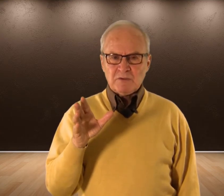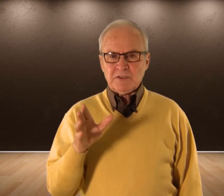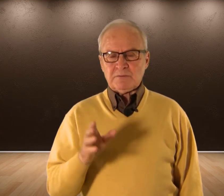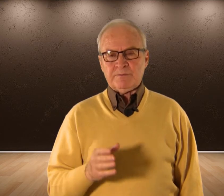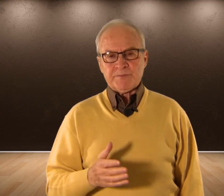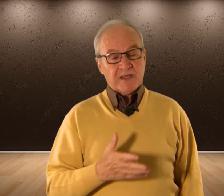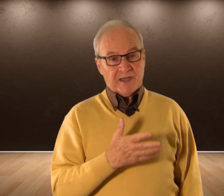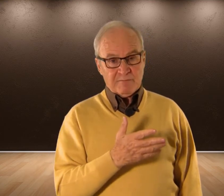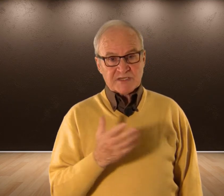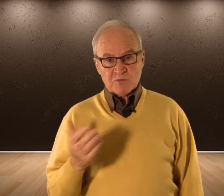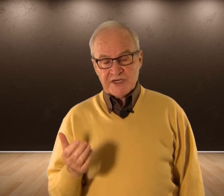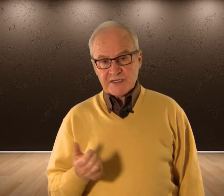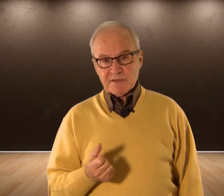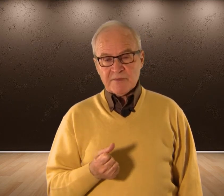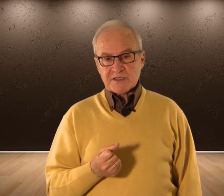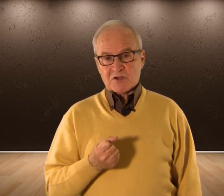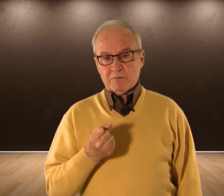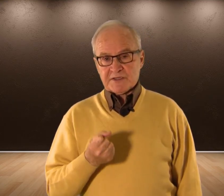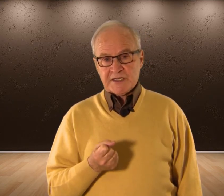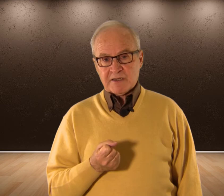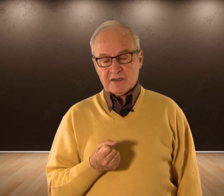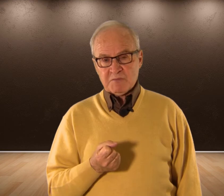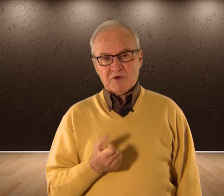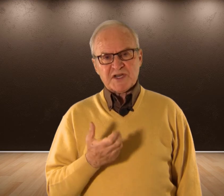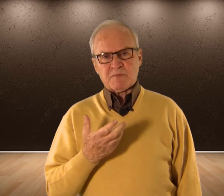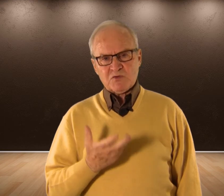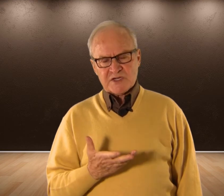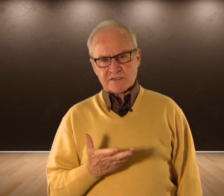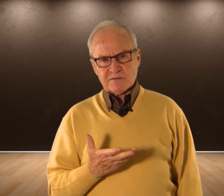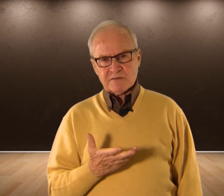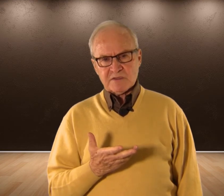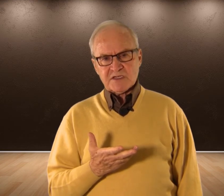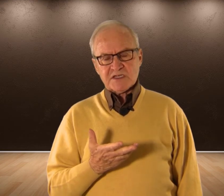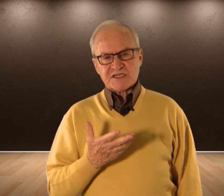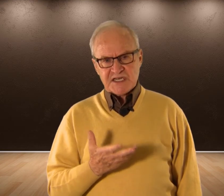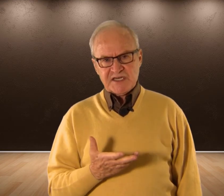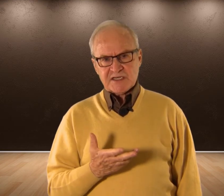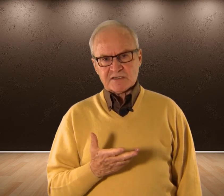Que ambas mujeres Se convirtieran En mujeres maduras Serias